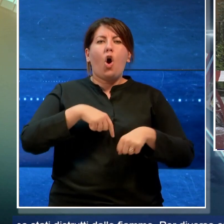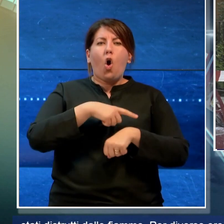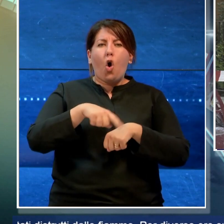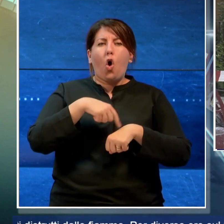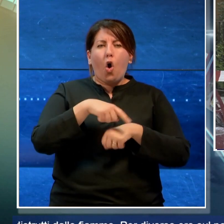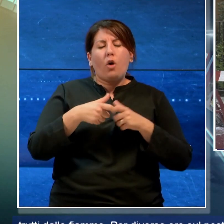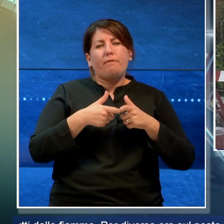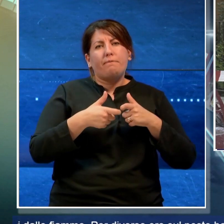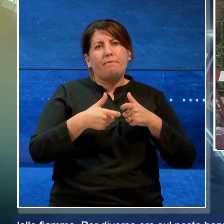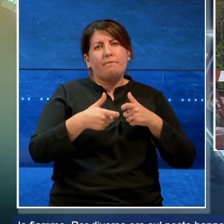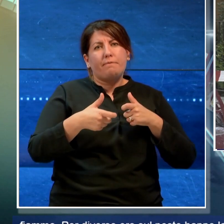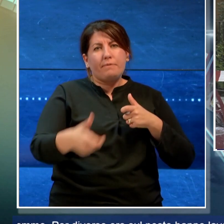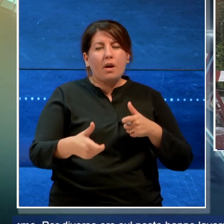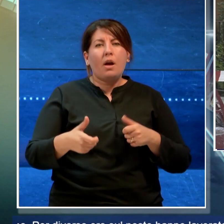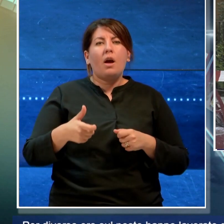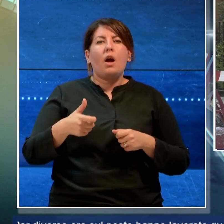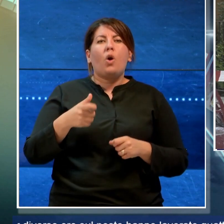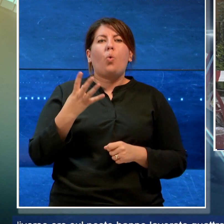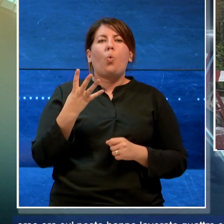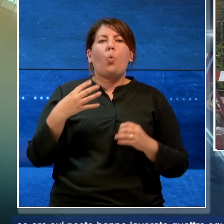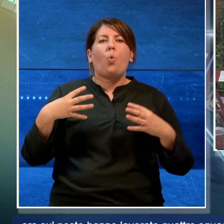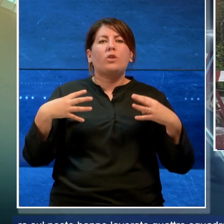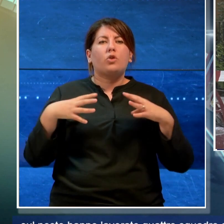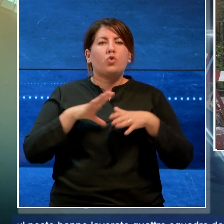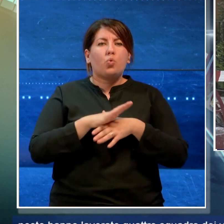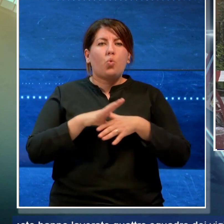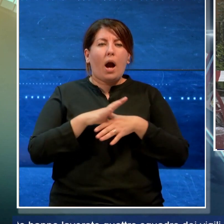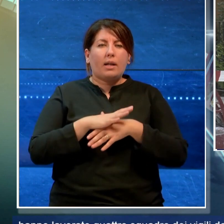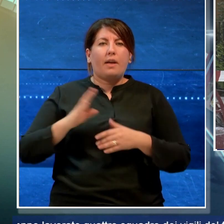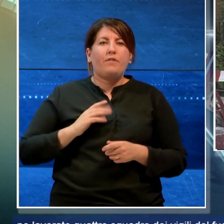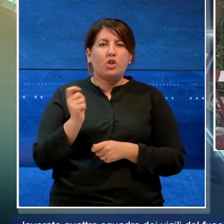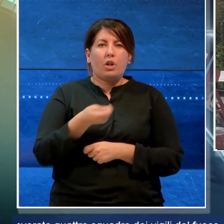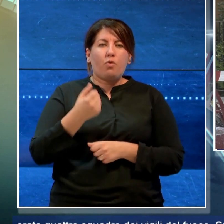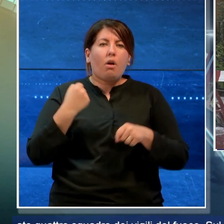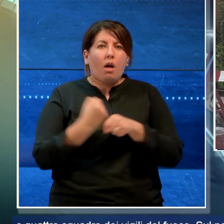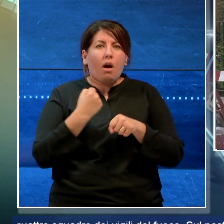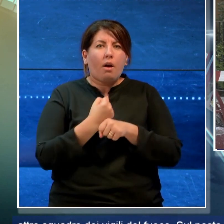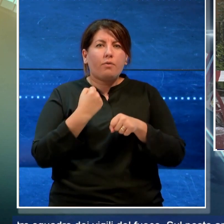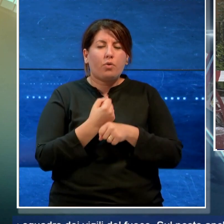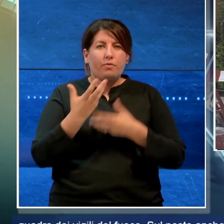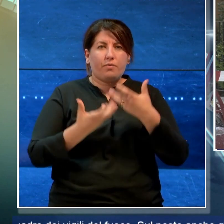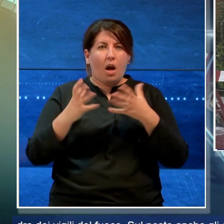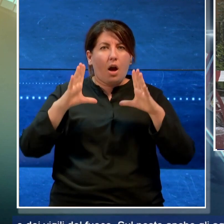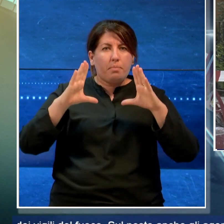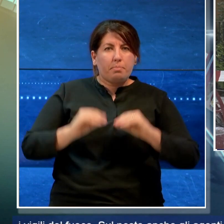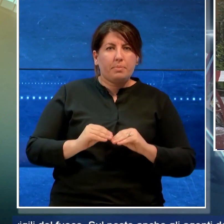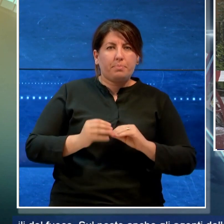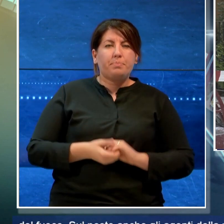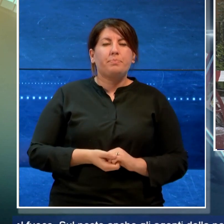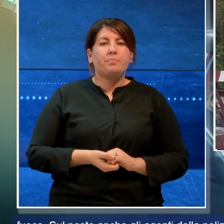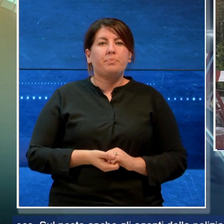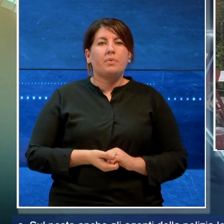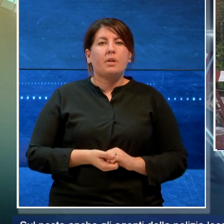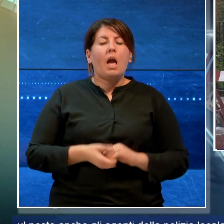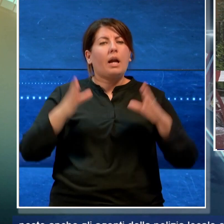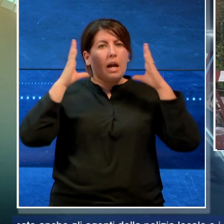sul posto hanno lavorato quattro squadre di vigili del fuoco I carabinieri